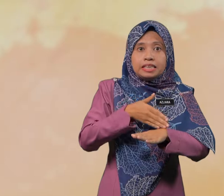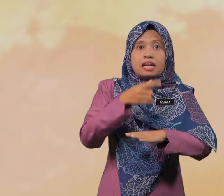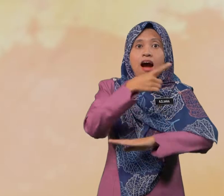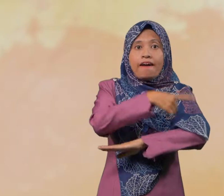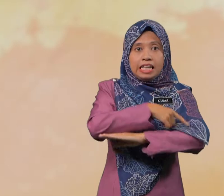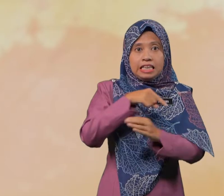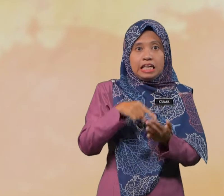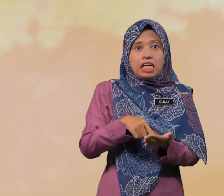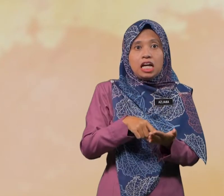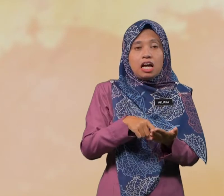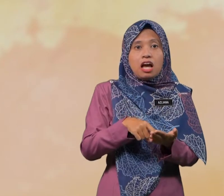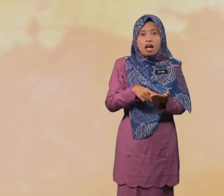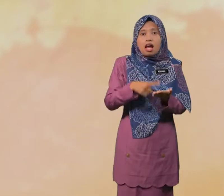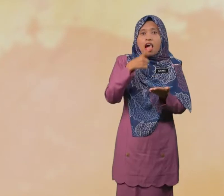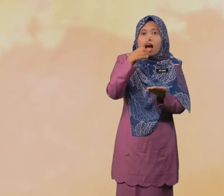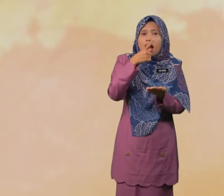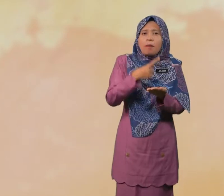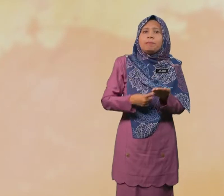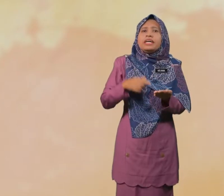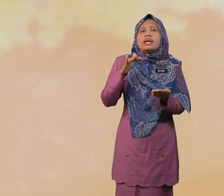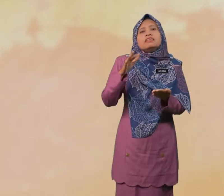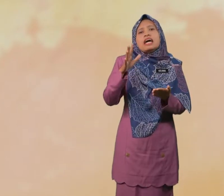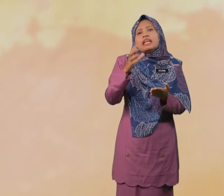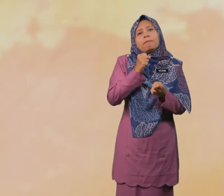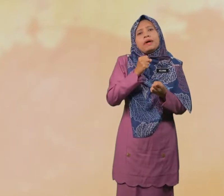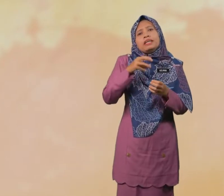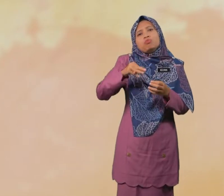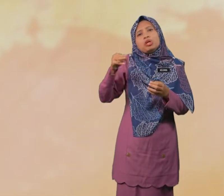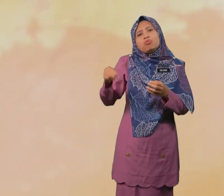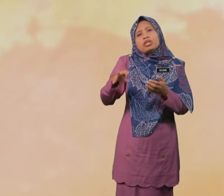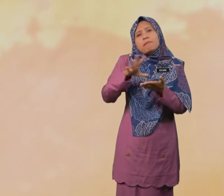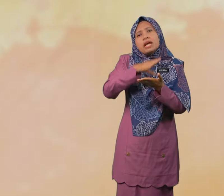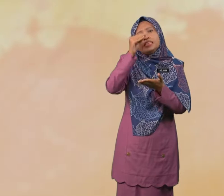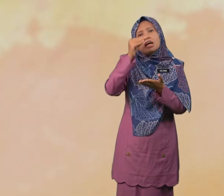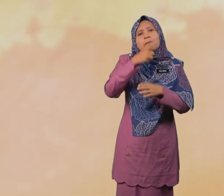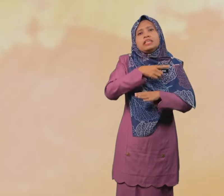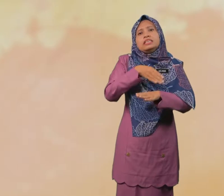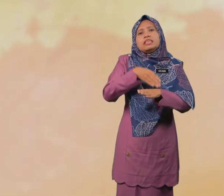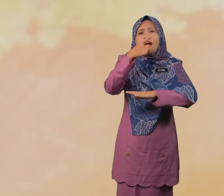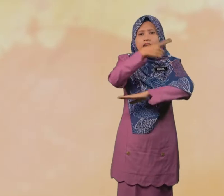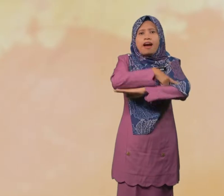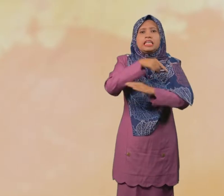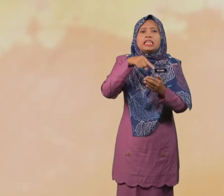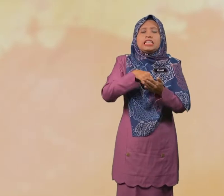Hari ini Apa Yang Dapat Murid-murid Belajar Pada Hari ini